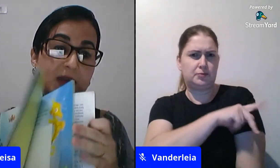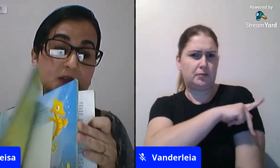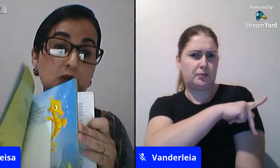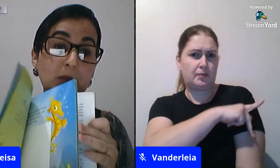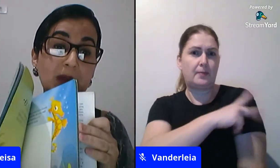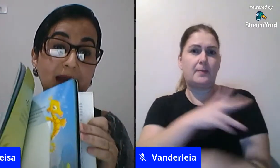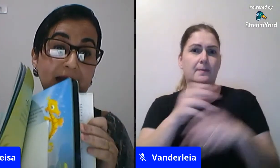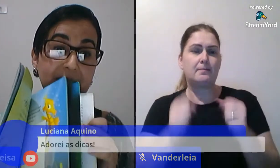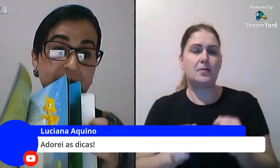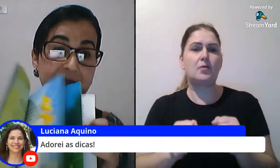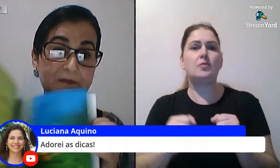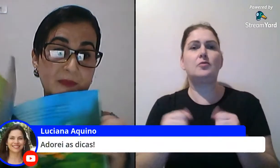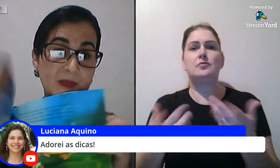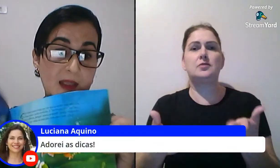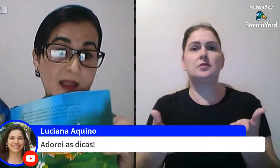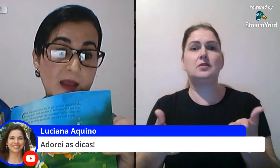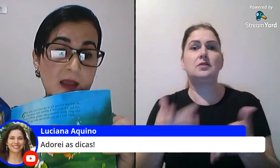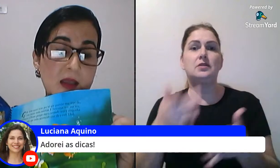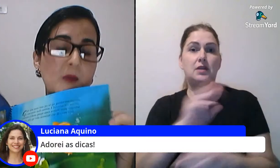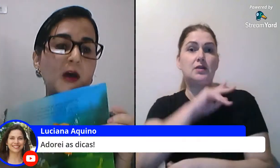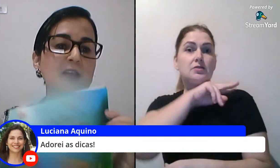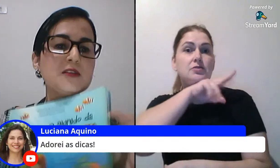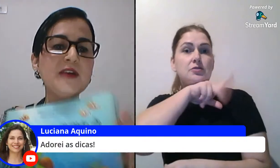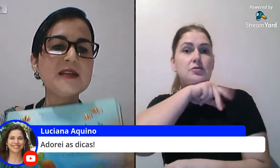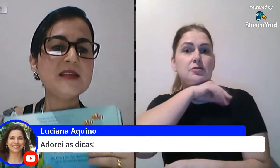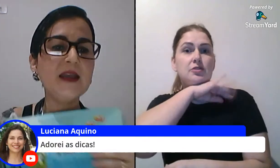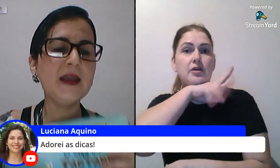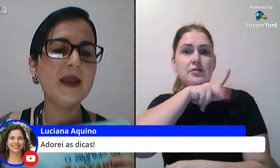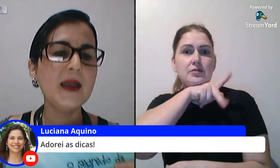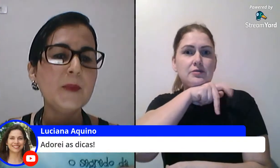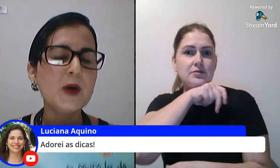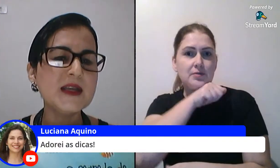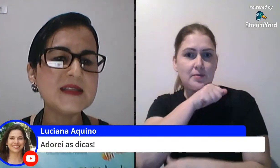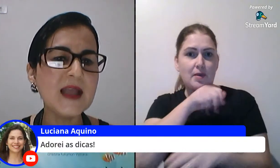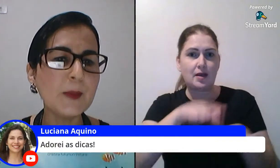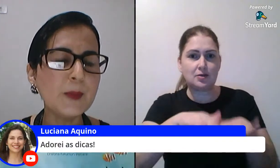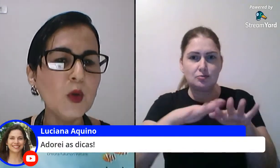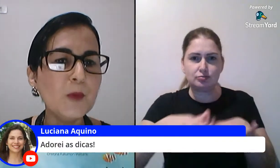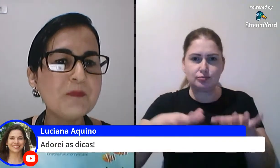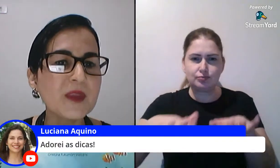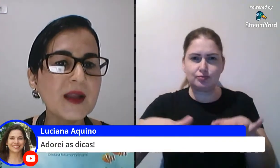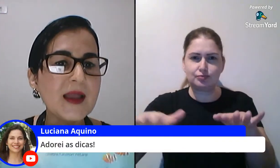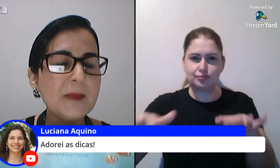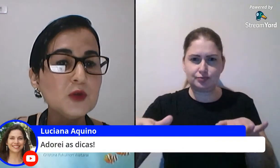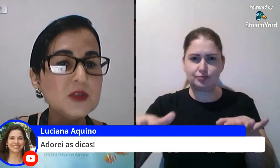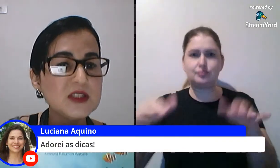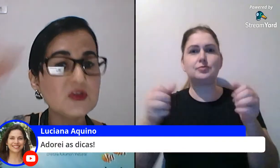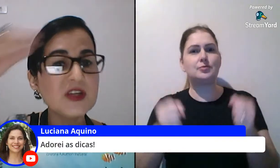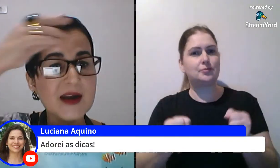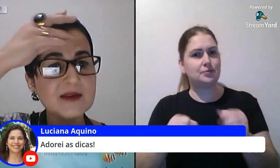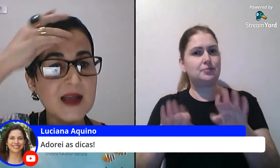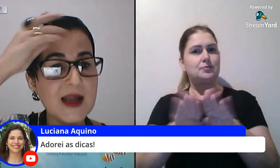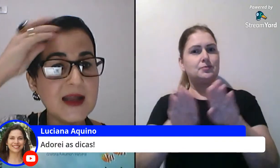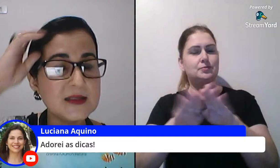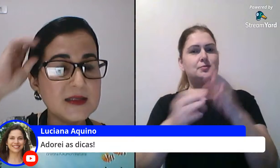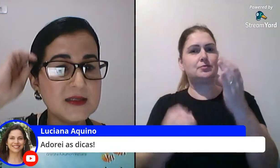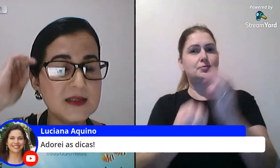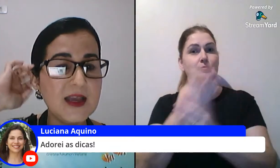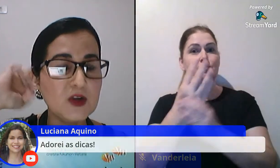que é de animais do mar né posso fazer por exemplo produção de